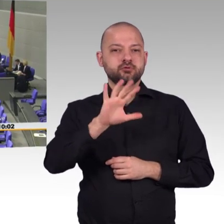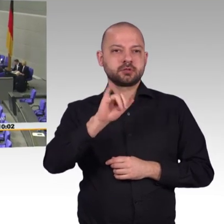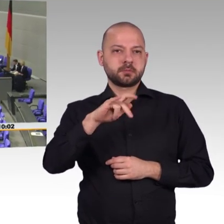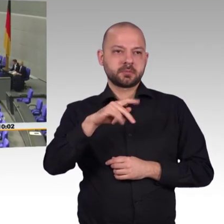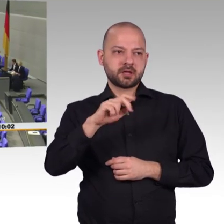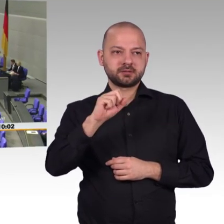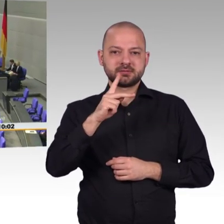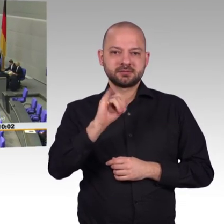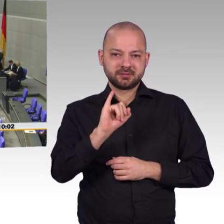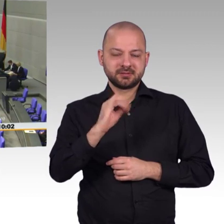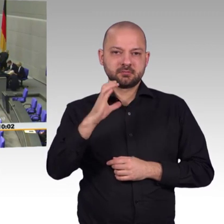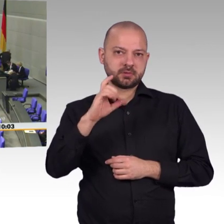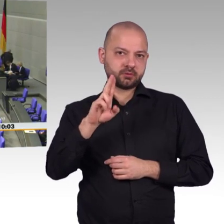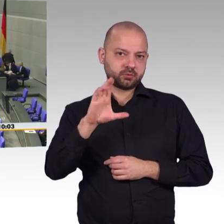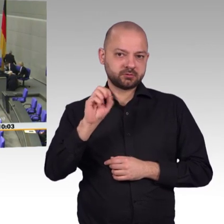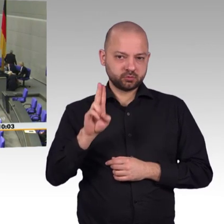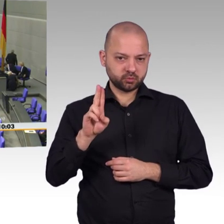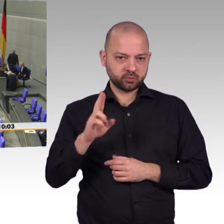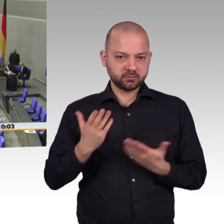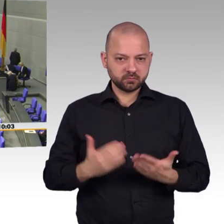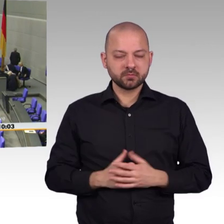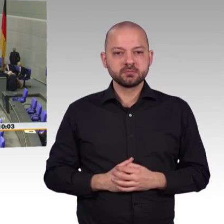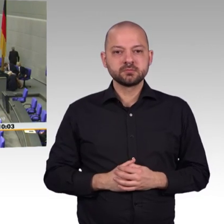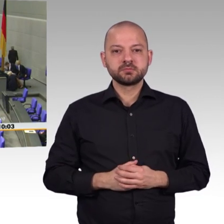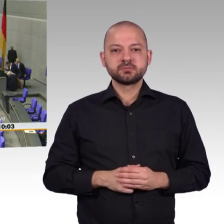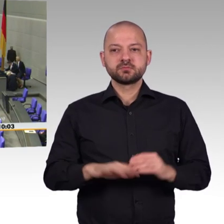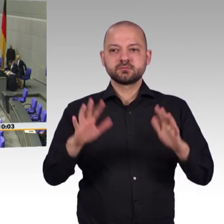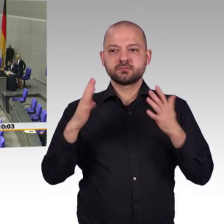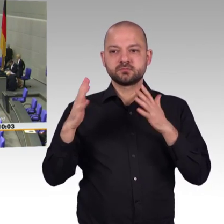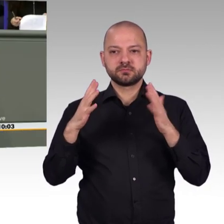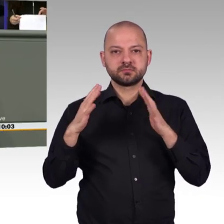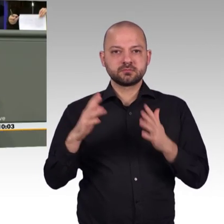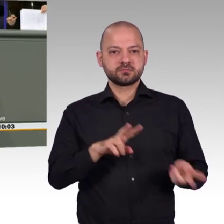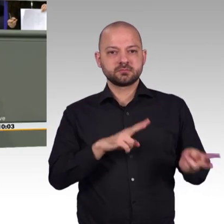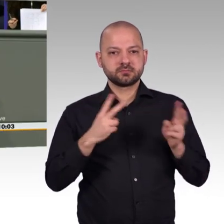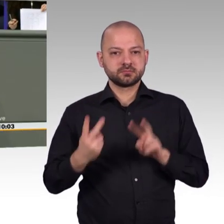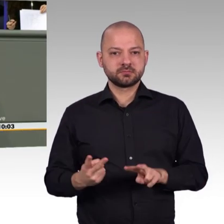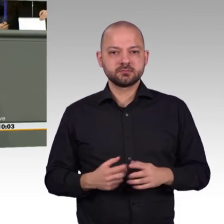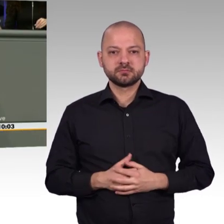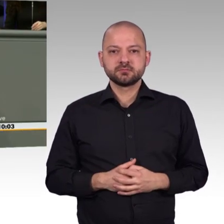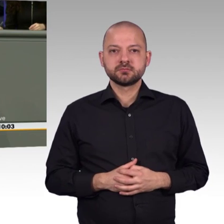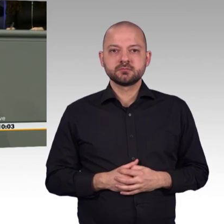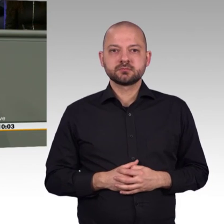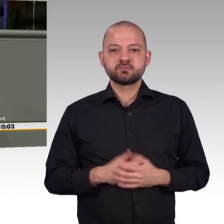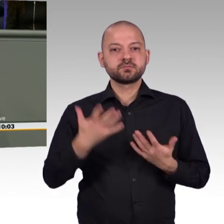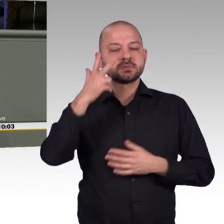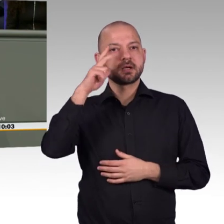der Debatte auch schon angesprochen. Sie wissen, das Ziel dieser Urheberrechtsrichtlinie es war, das Urheberrecht an die heutige technische Entwicklung